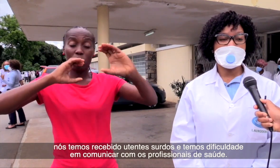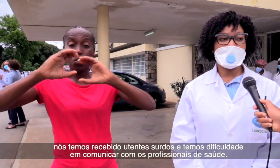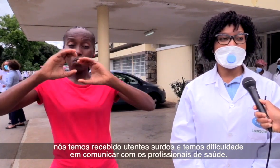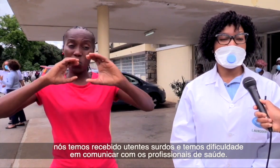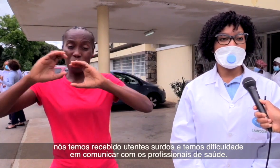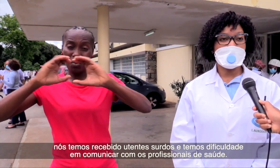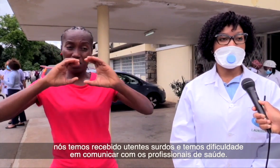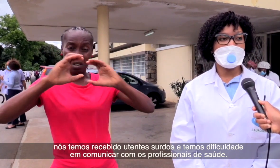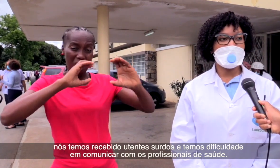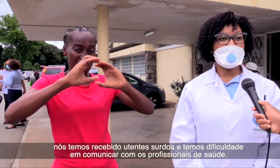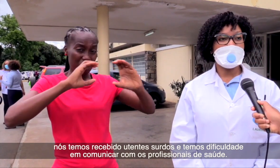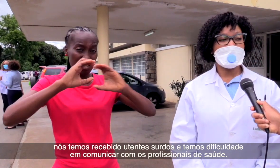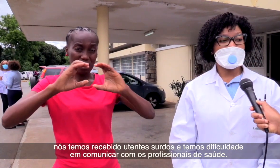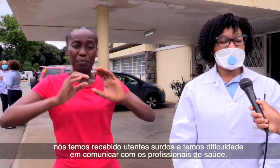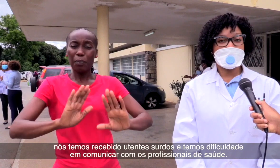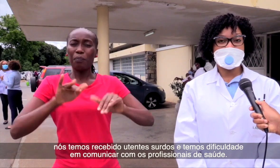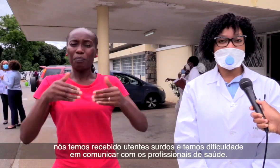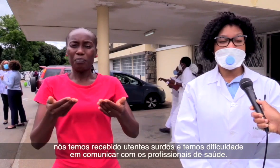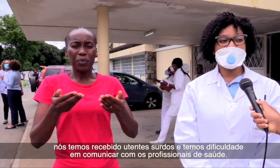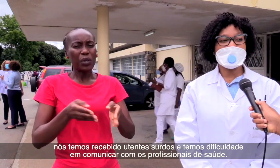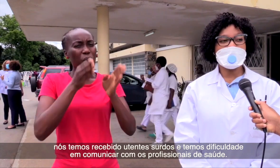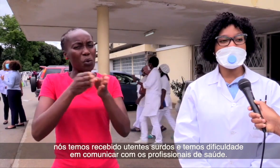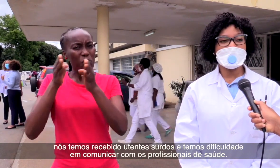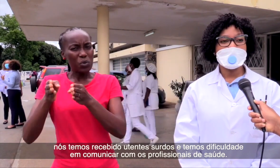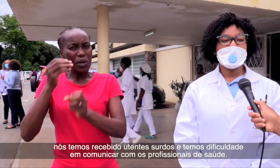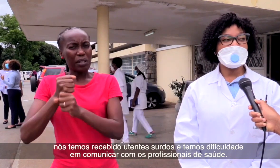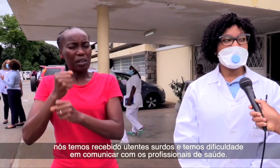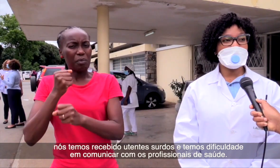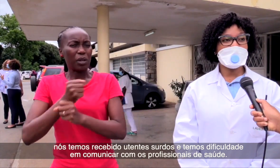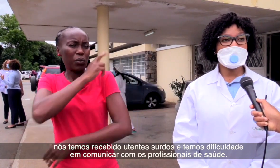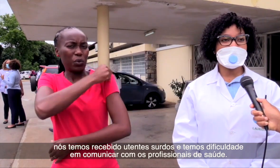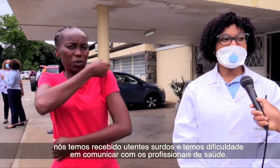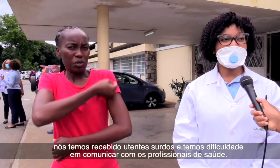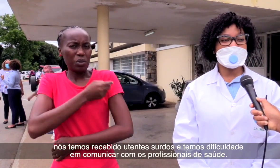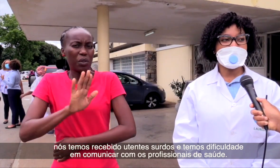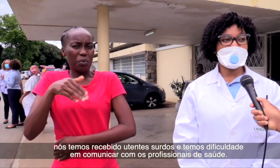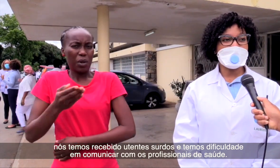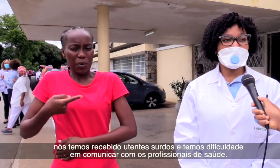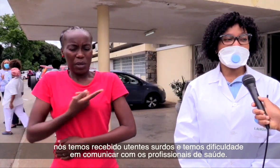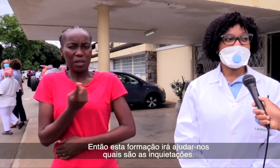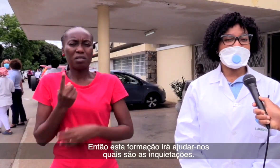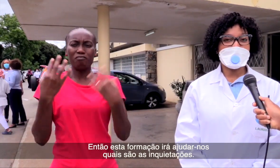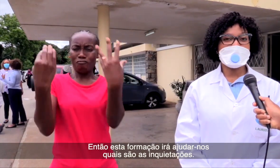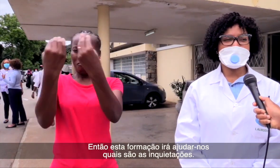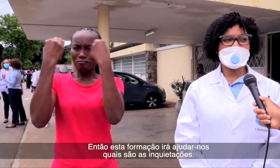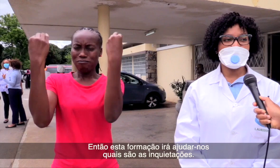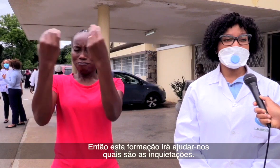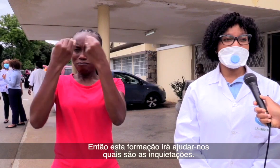os profissionais de saúde. Então, termos esta formação irá nos ajudar a perceber quais são